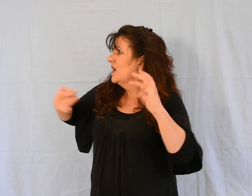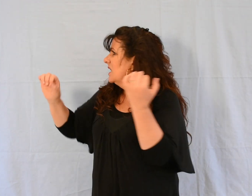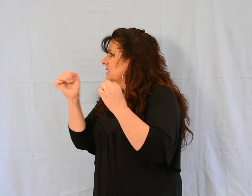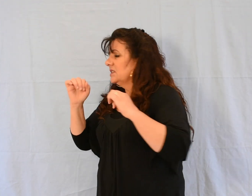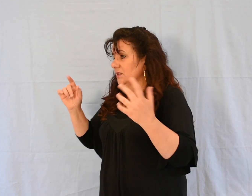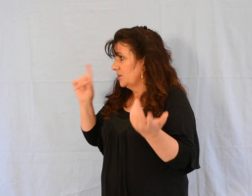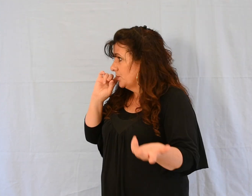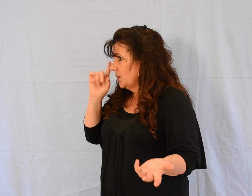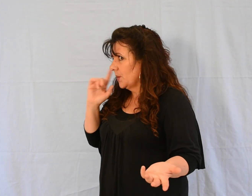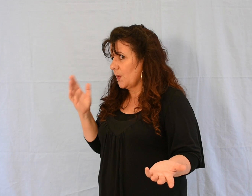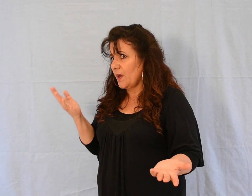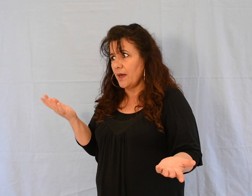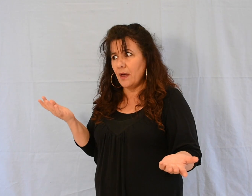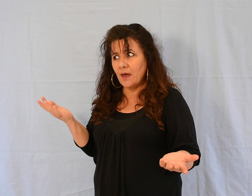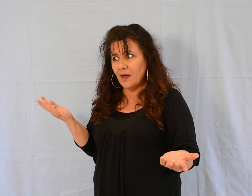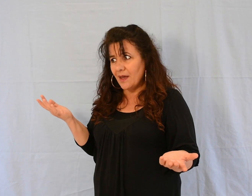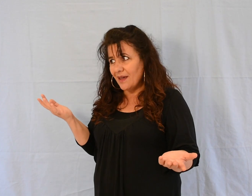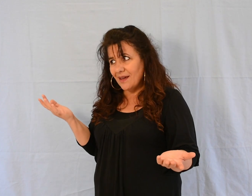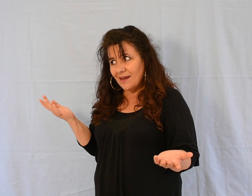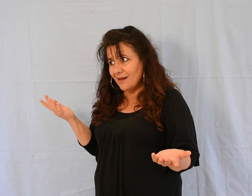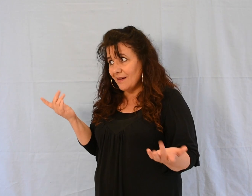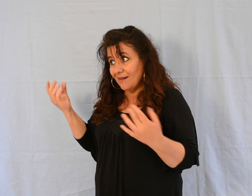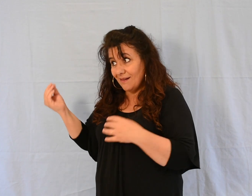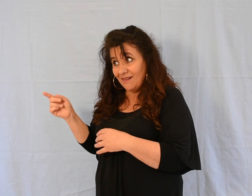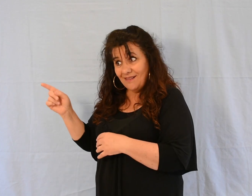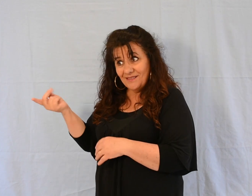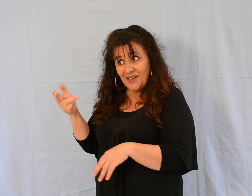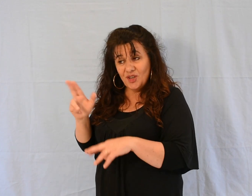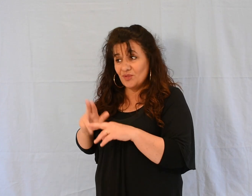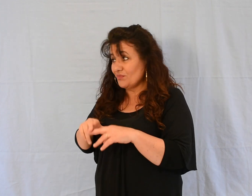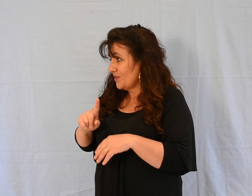»'enfant n'est pas morte. » » Elle dorme.